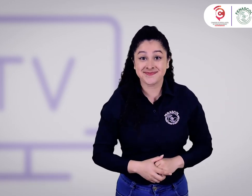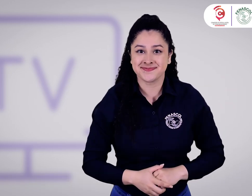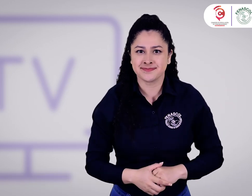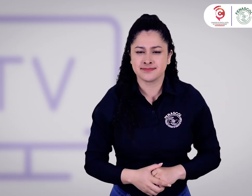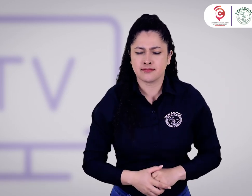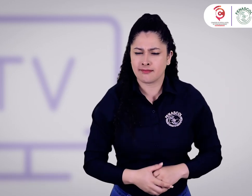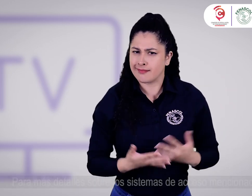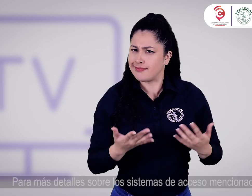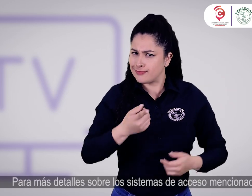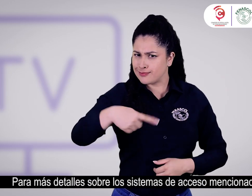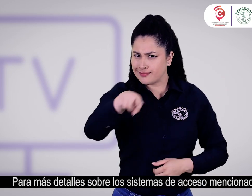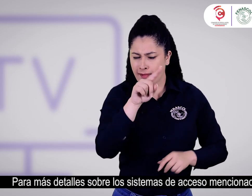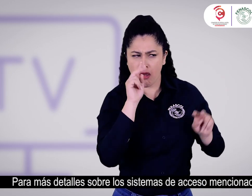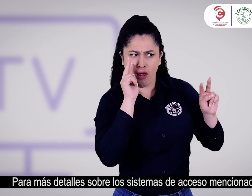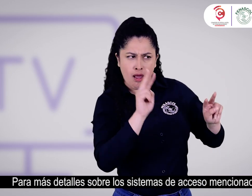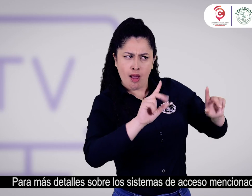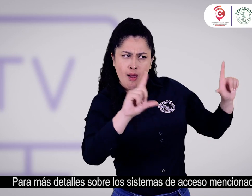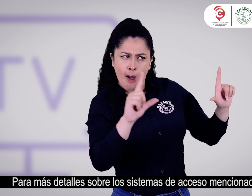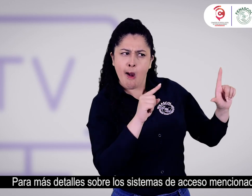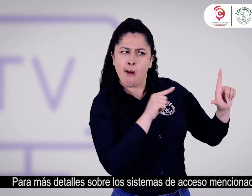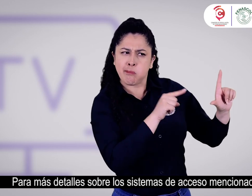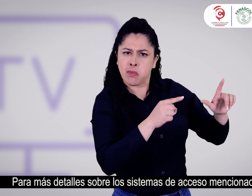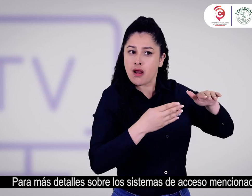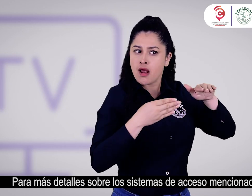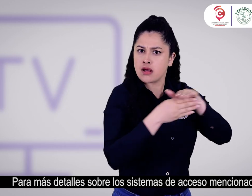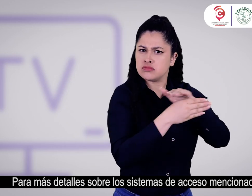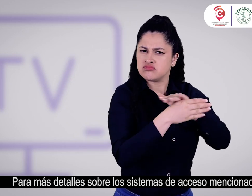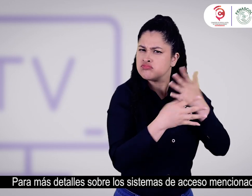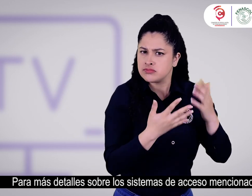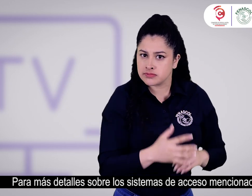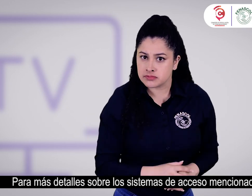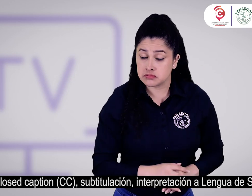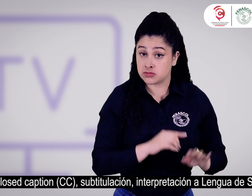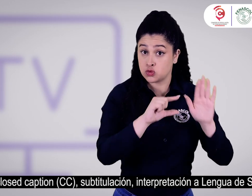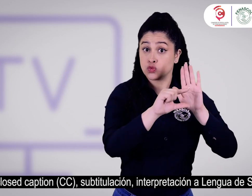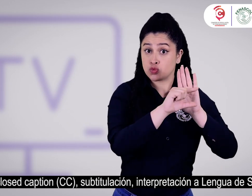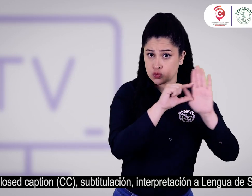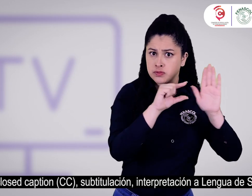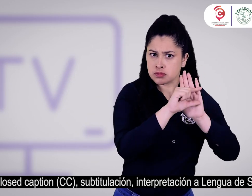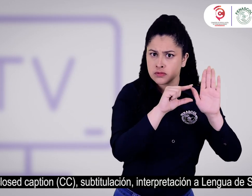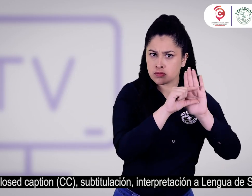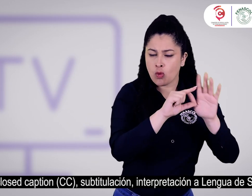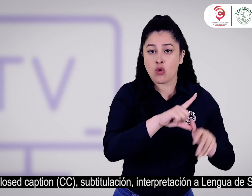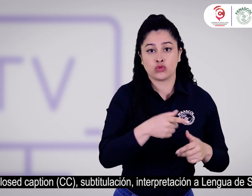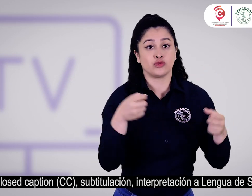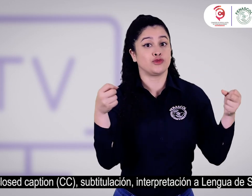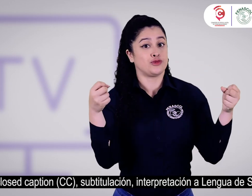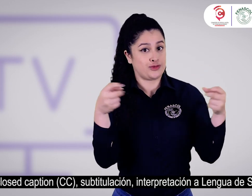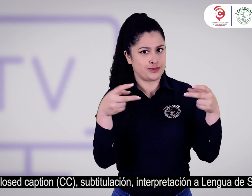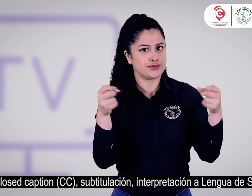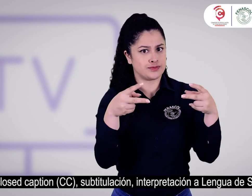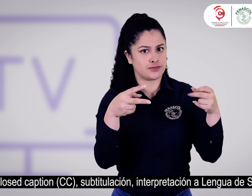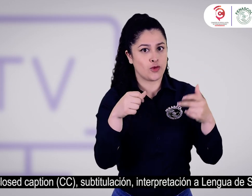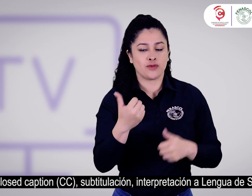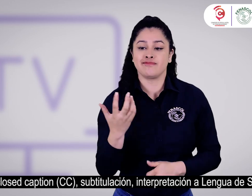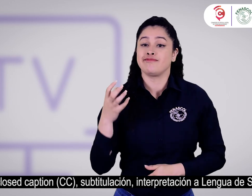Para más detalles sobre los sistemas de acceso mencionados, closed caption, subtitulación,